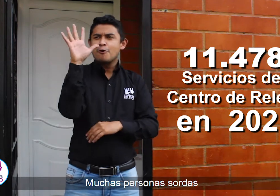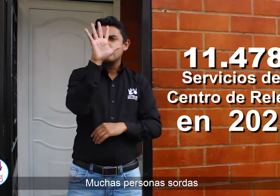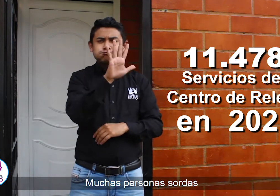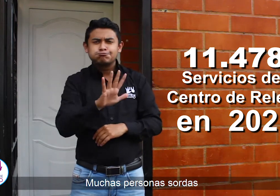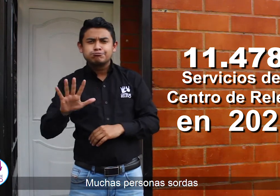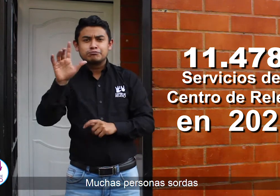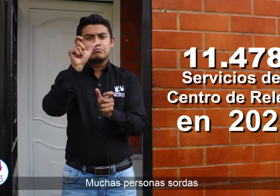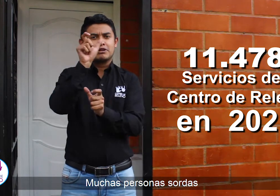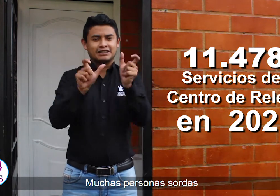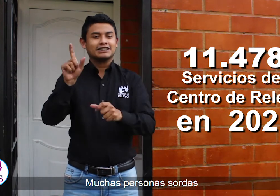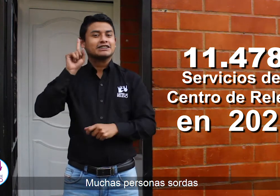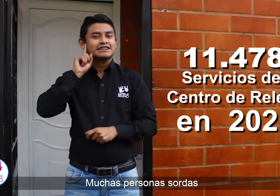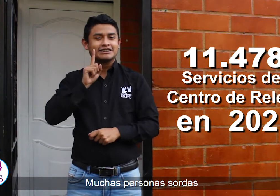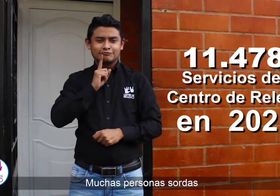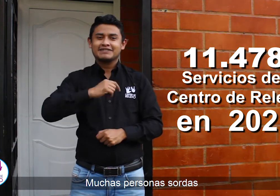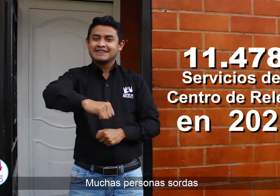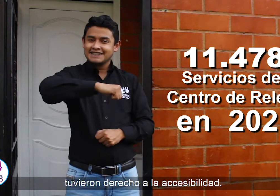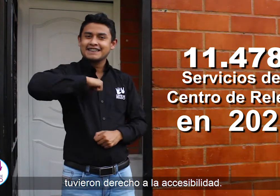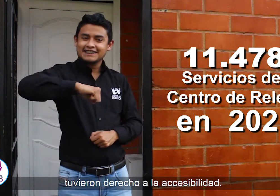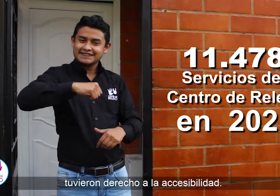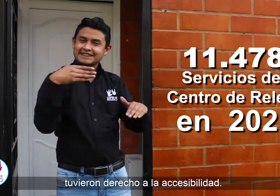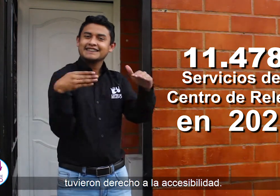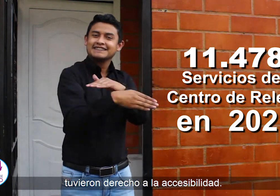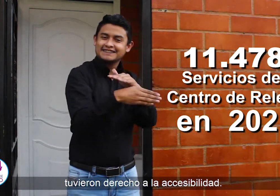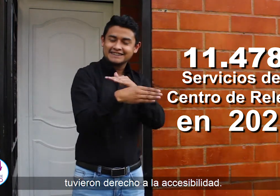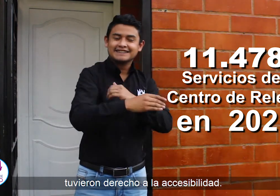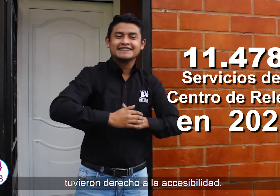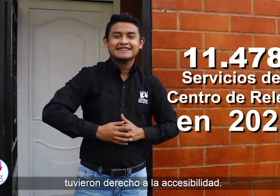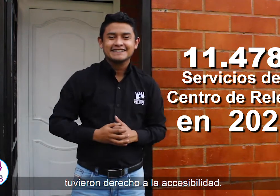Muchas personas sordas tuvieron derecho a la accesibilidad.